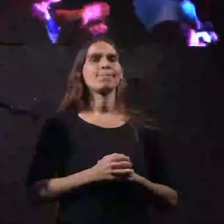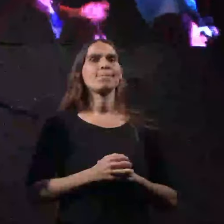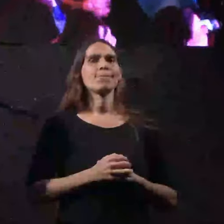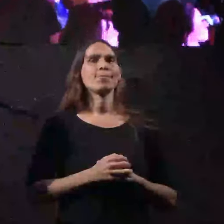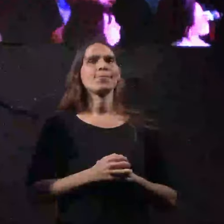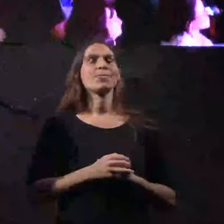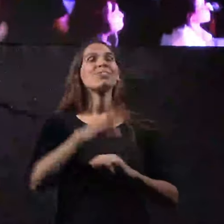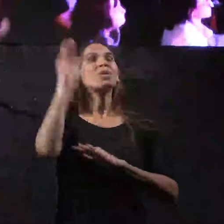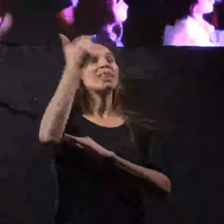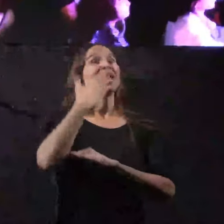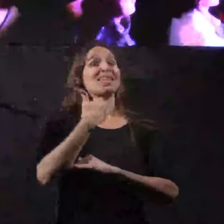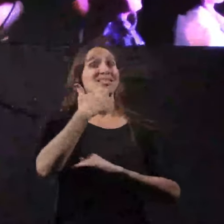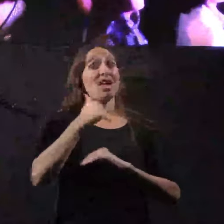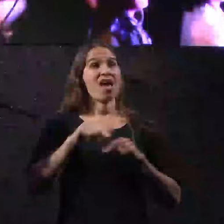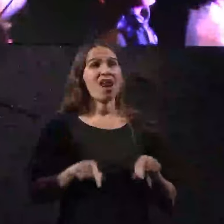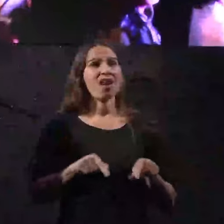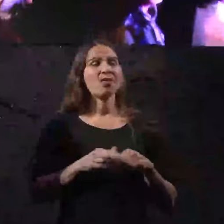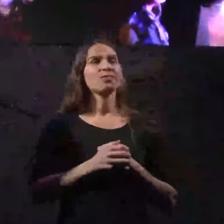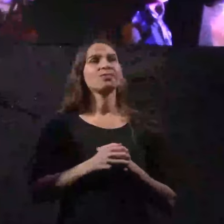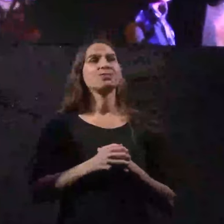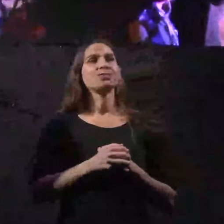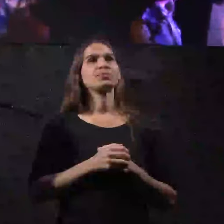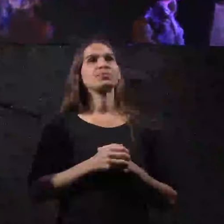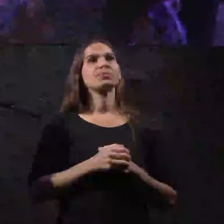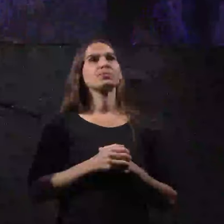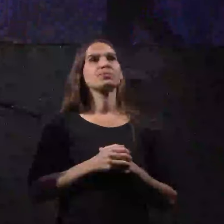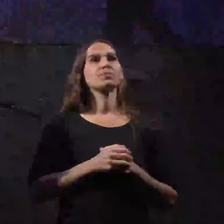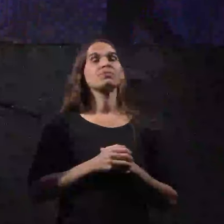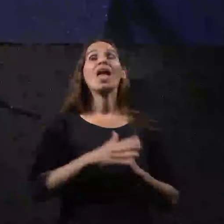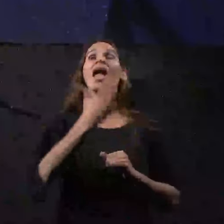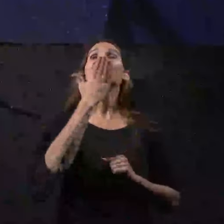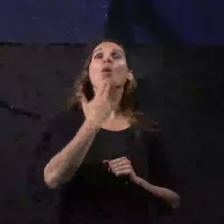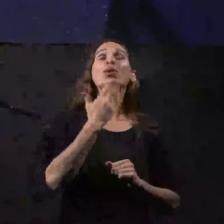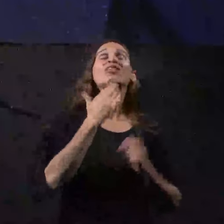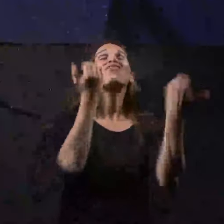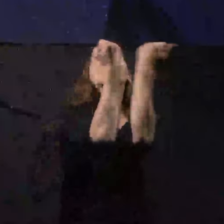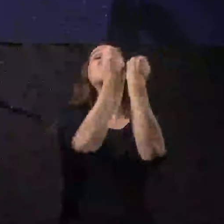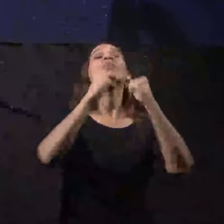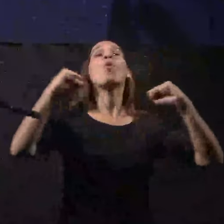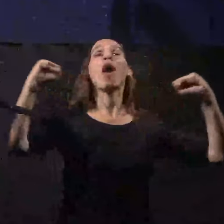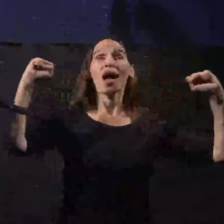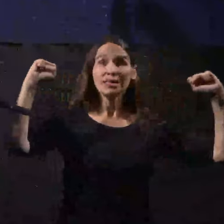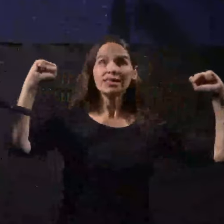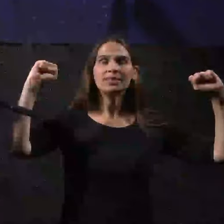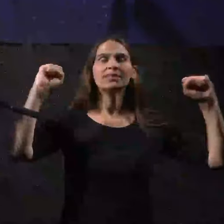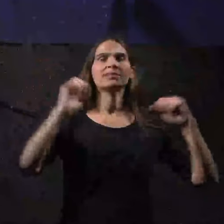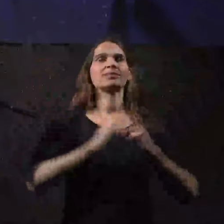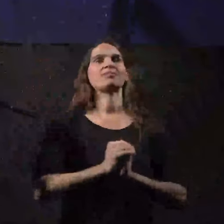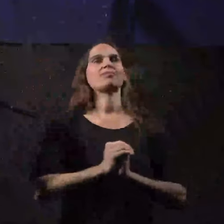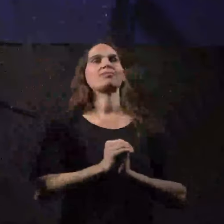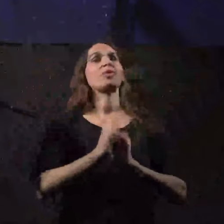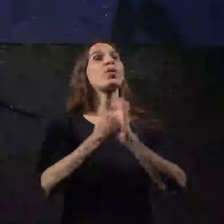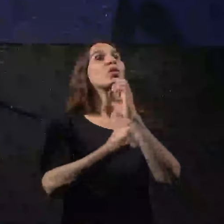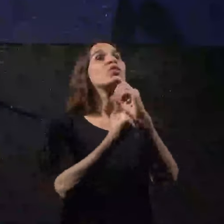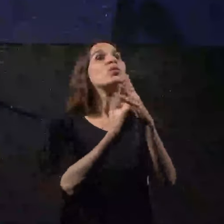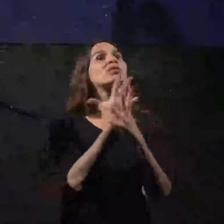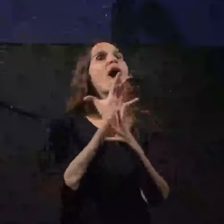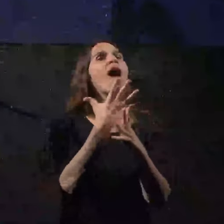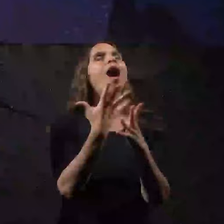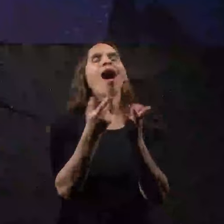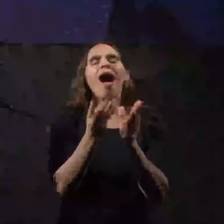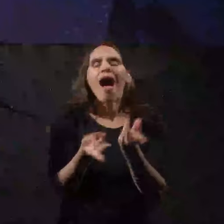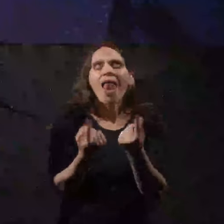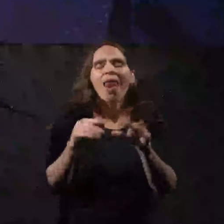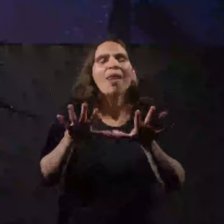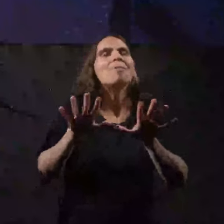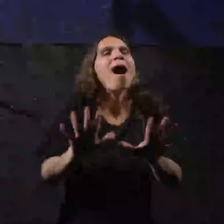מדינת ישראל היהודית והדמוקרטית נוסדה על ברכי